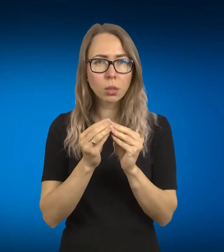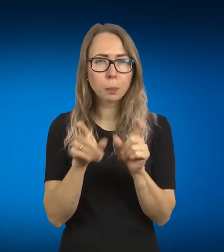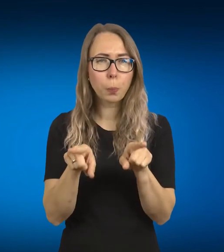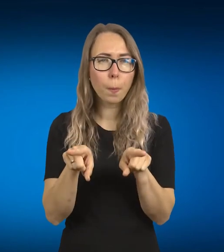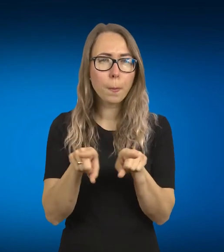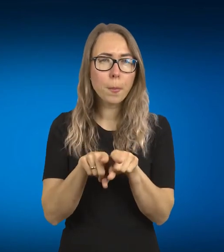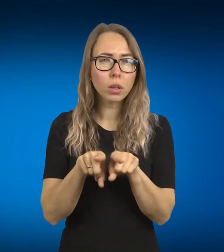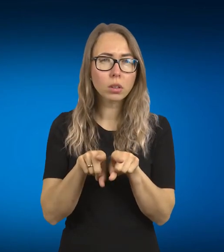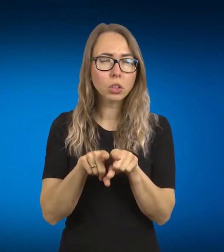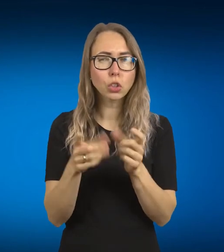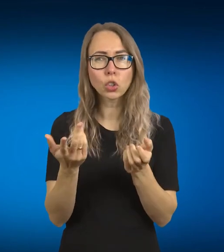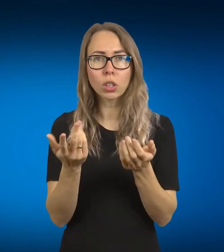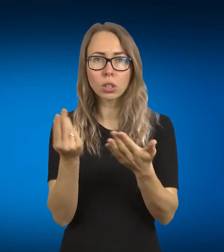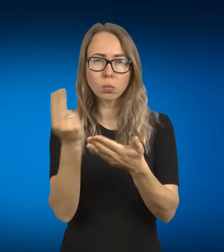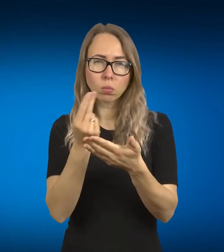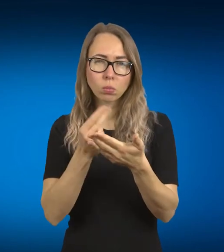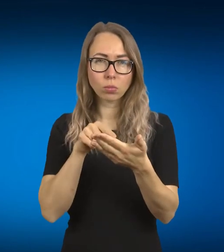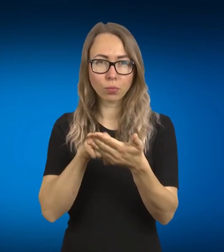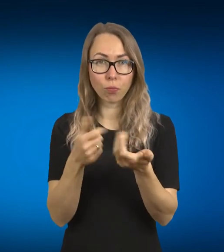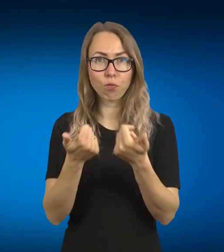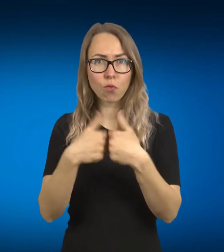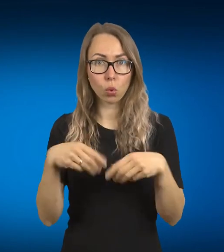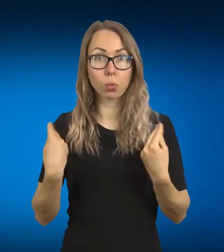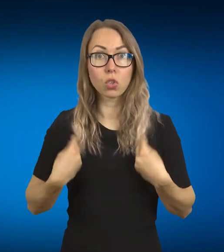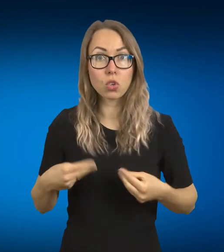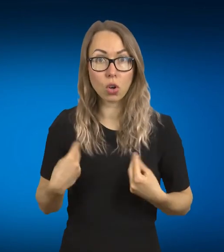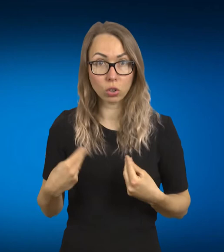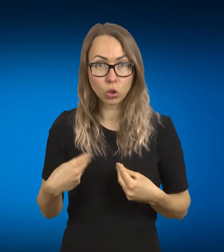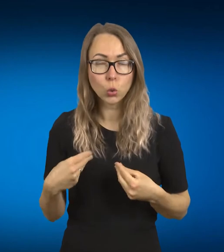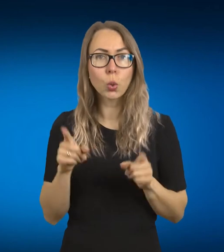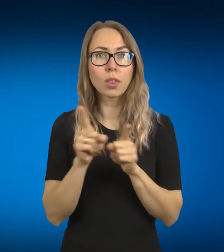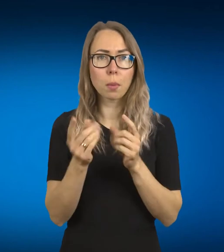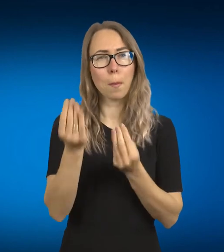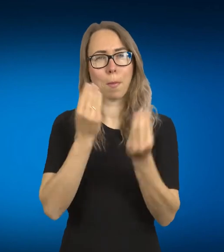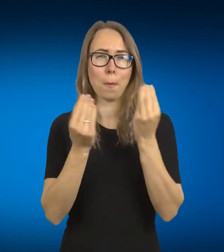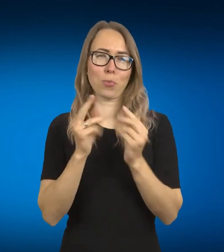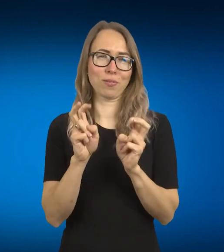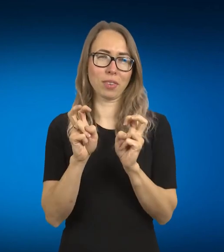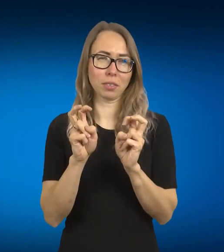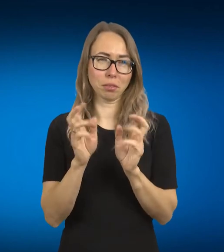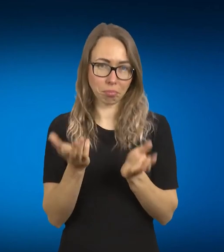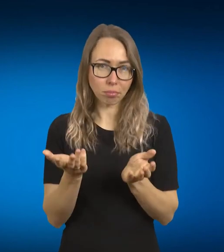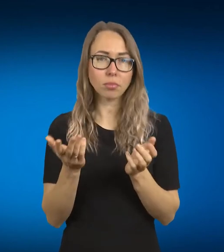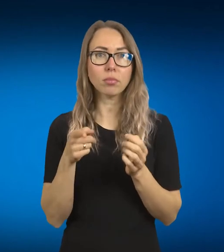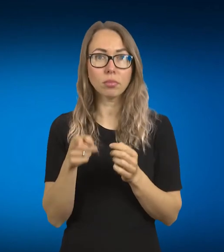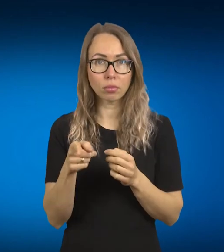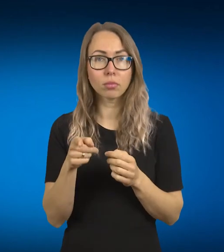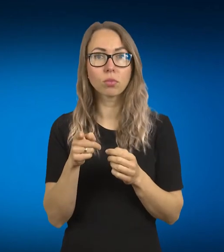drabužių ir aksesuarų, vadinkim, ir išsintė komercinį pasiūlymą,